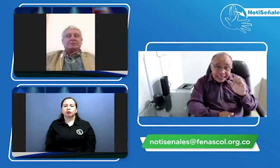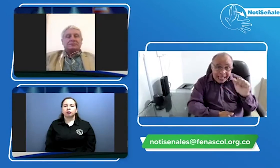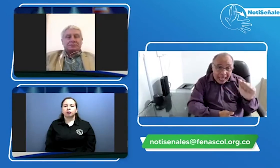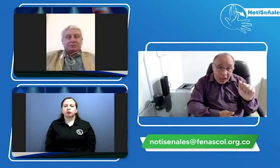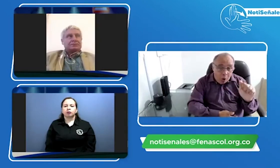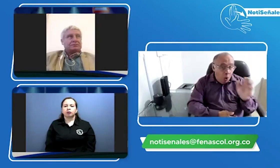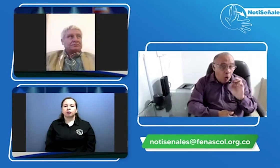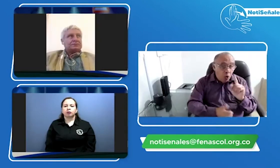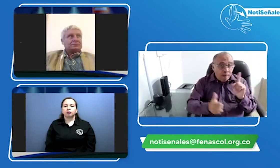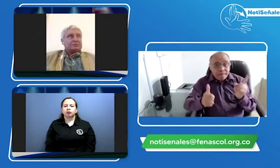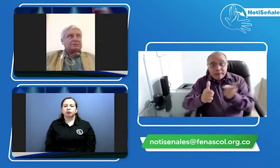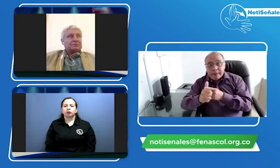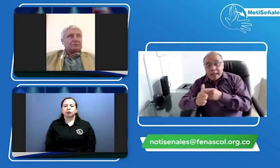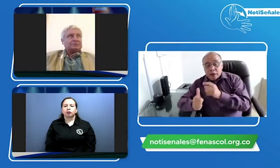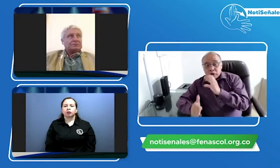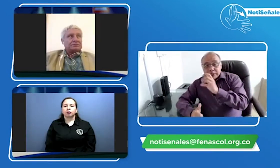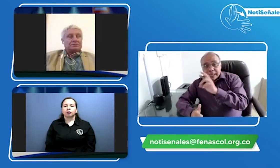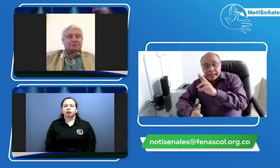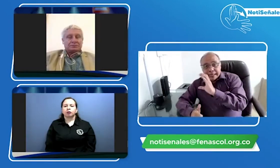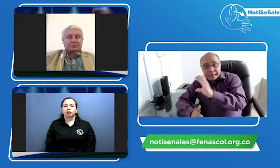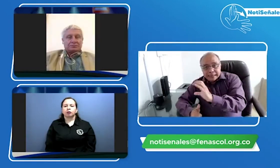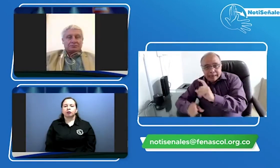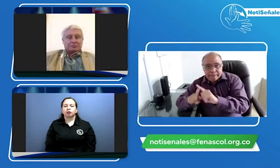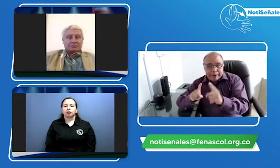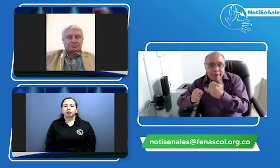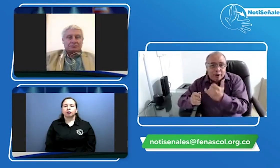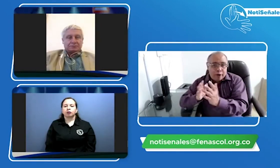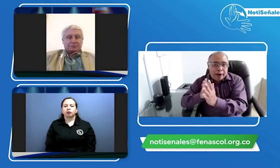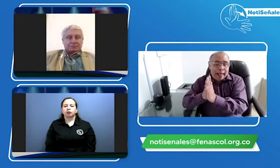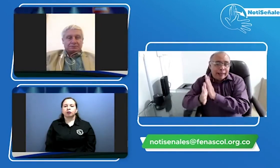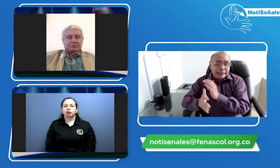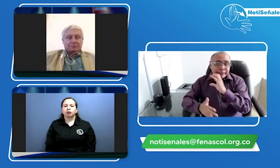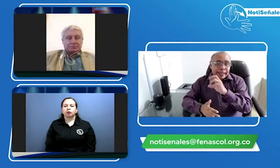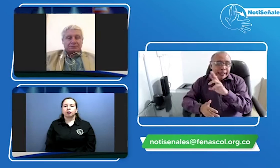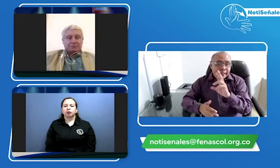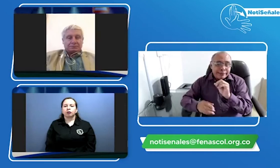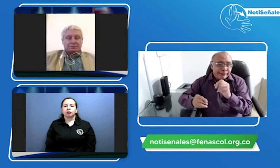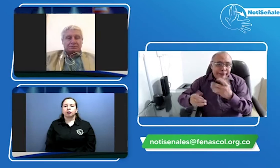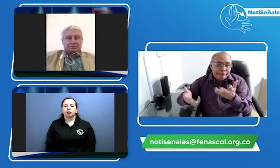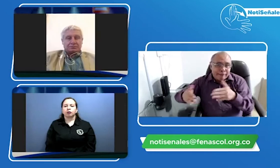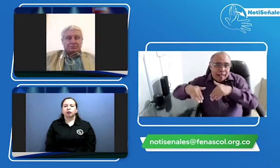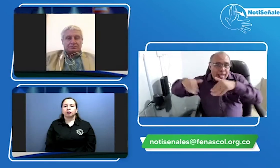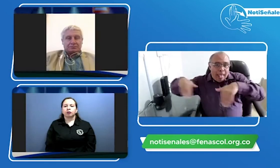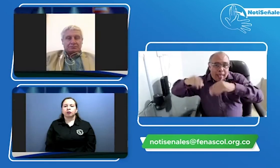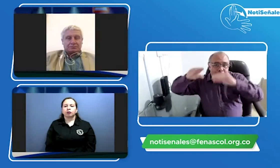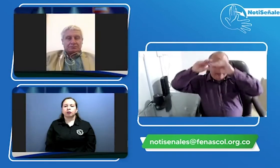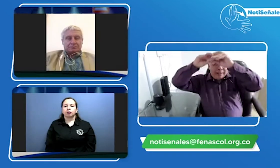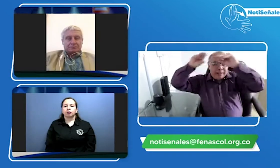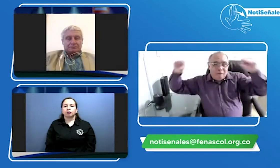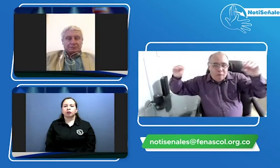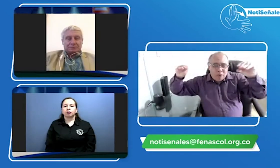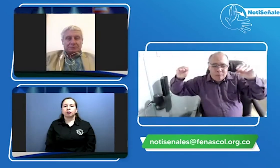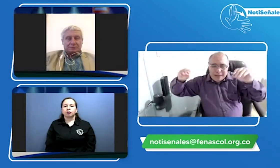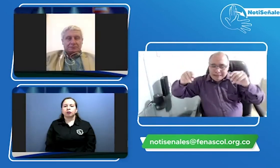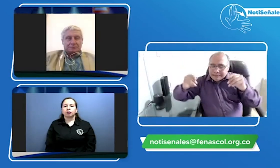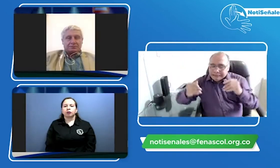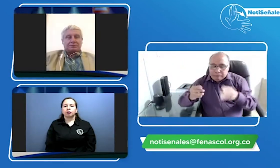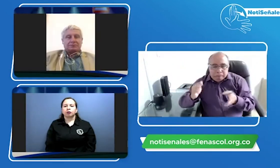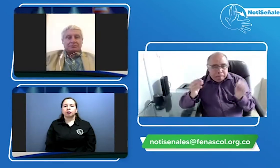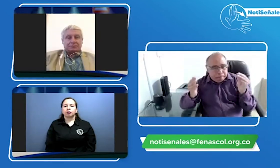mucha confusión si se debe acercar primero al CEAS y primero al CRC porque en el CRC nos dijeron que no que allá no hay